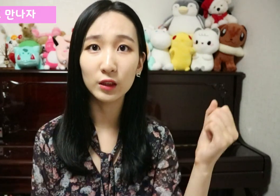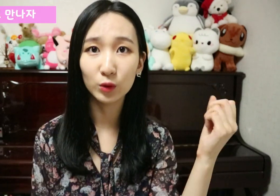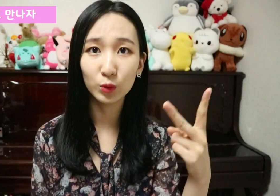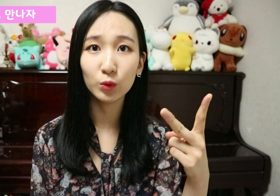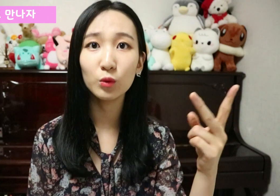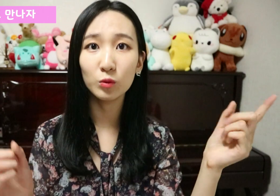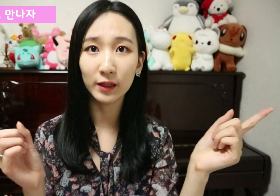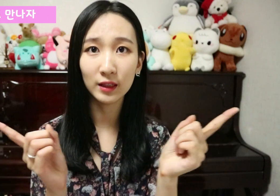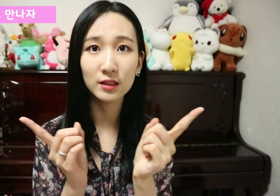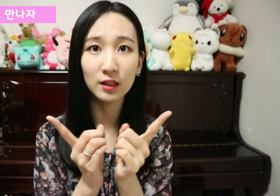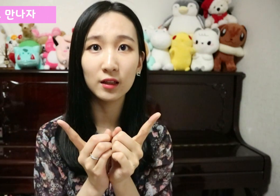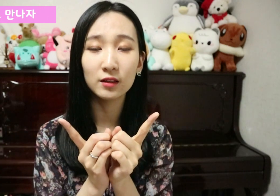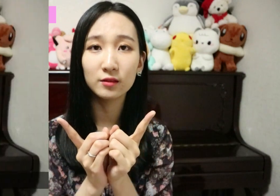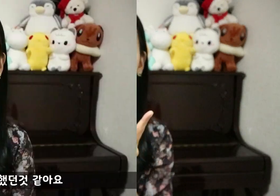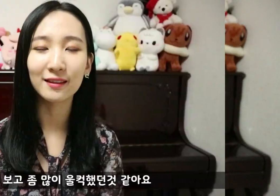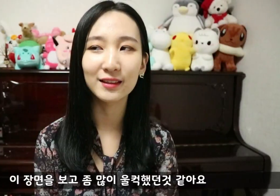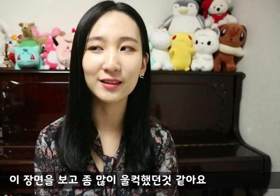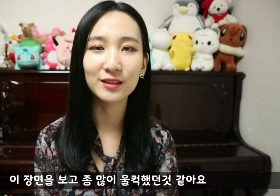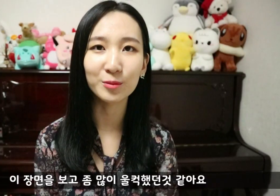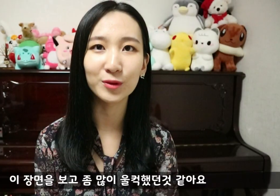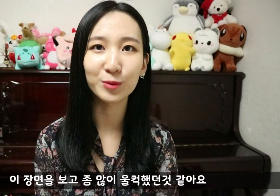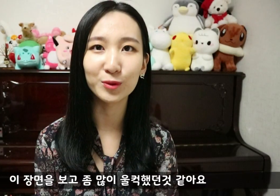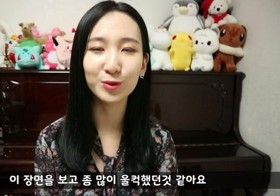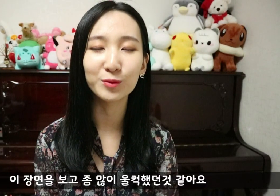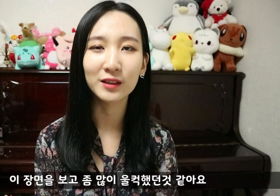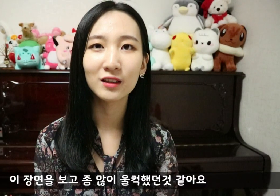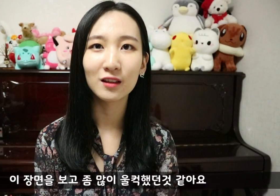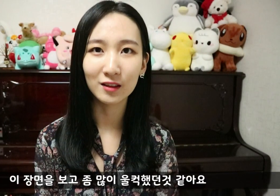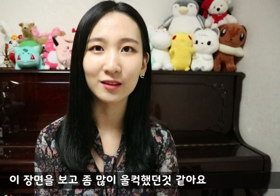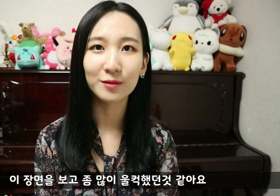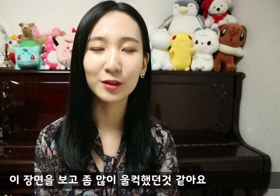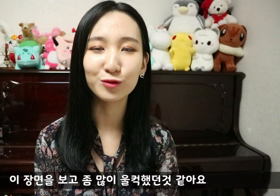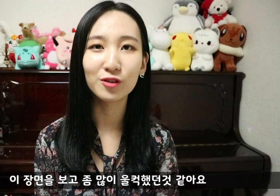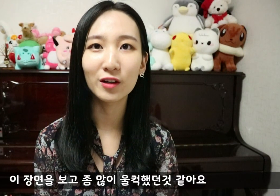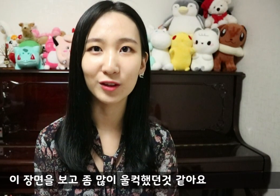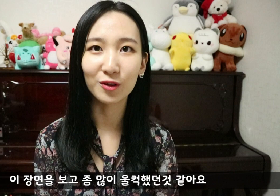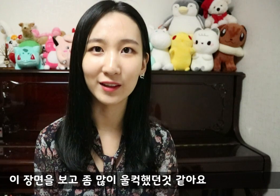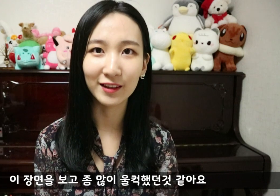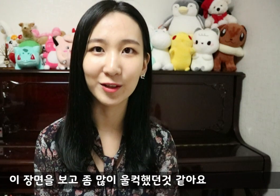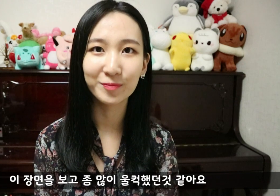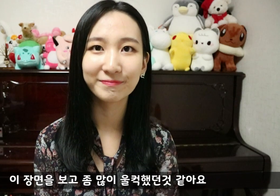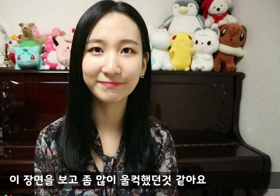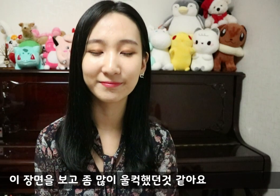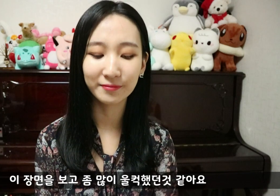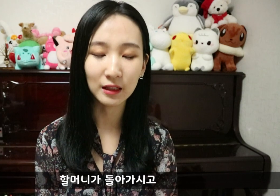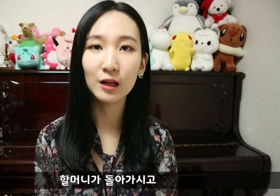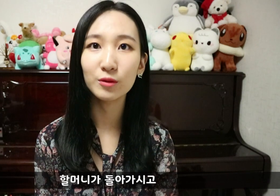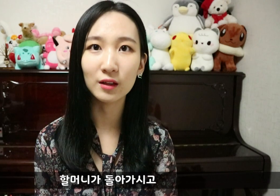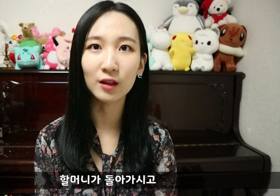또 만나자 이 장면을 보고 좀 많이 울컥했던 것 같아요 할머니가